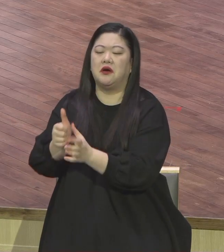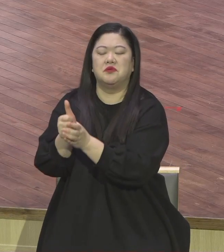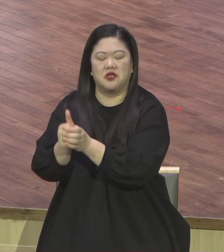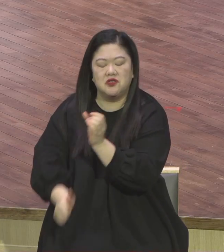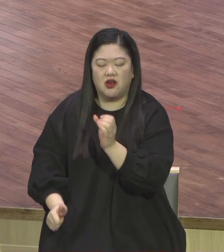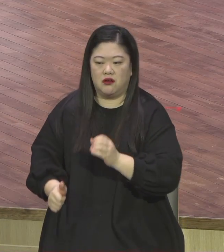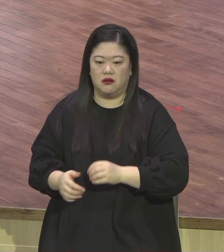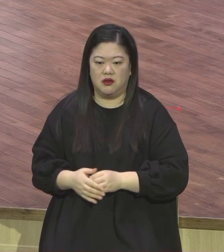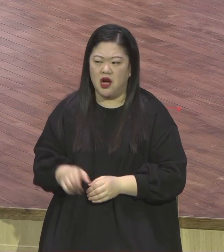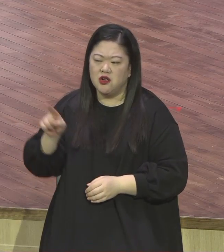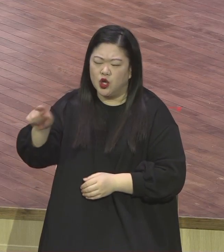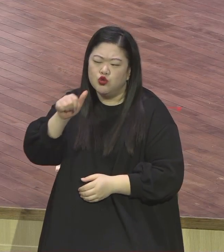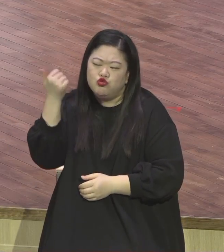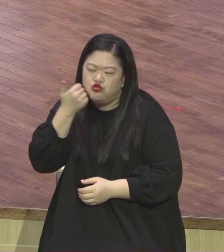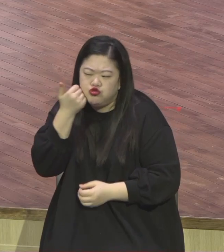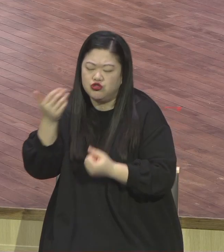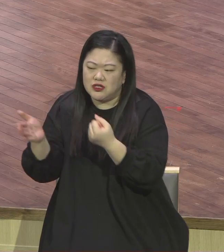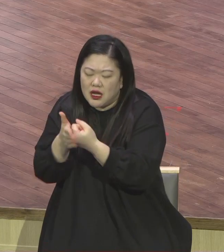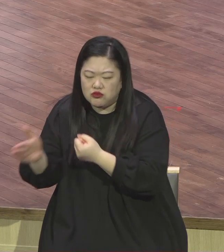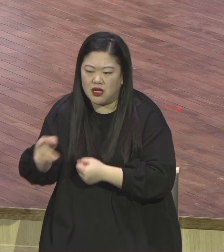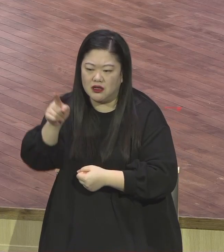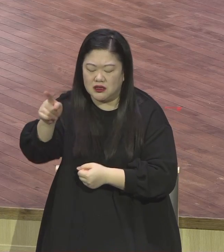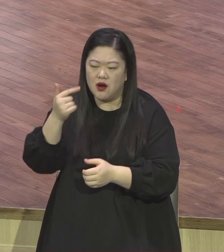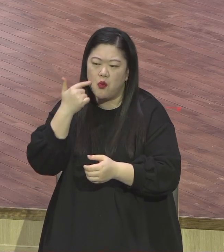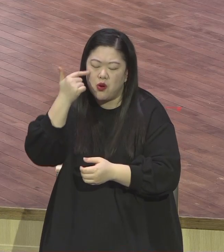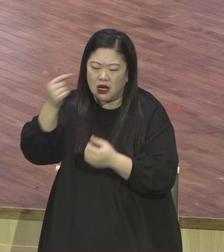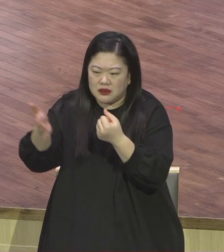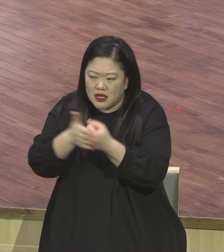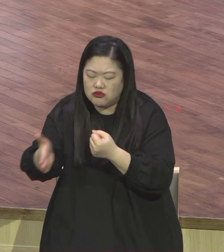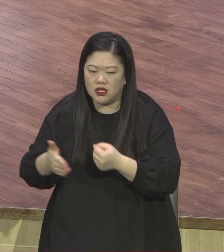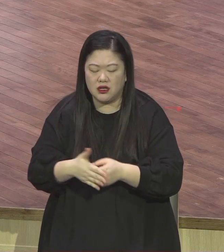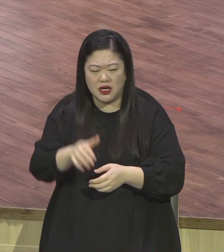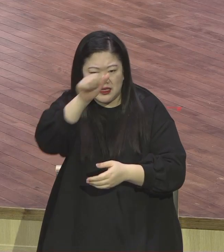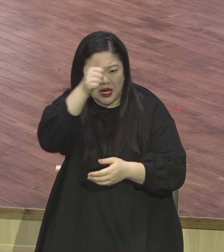때문에 저 칩사 때문에 나 저 교육자 때문에 나 시험 들어서 나 힘들어